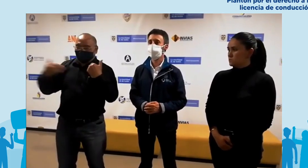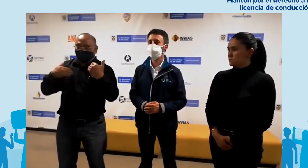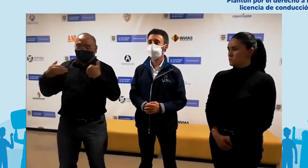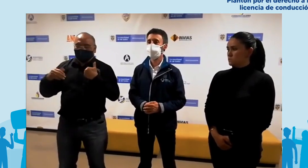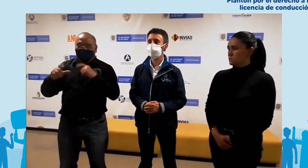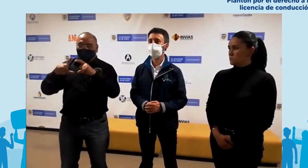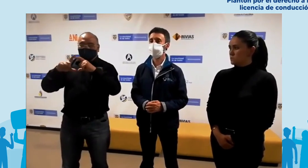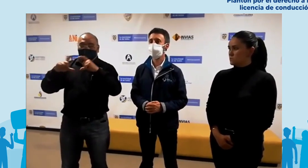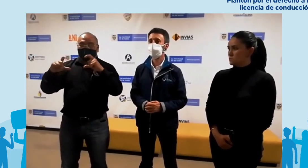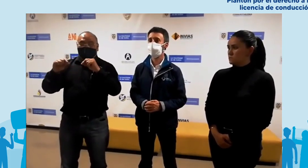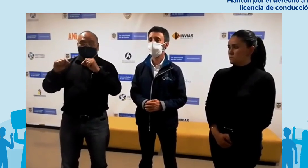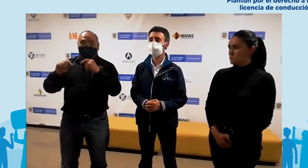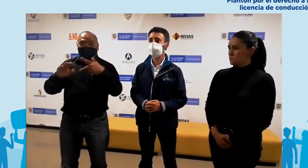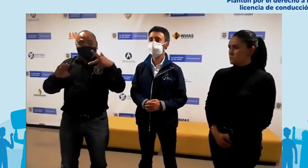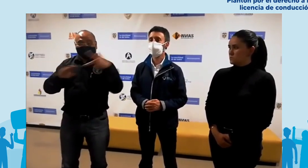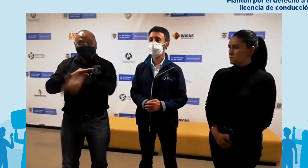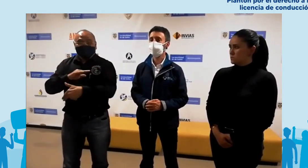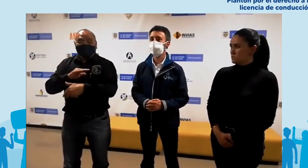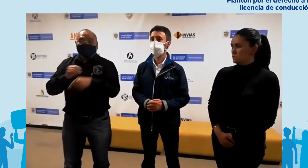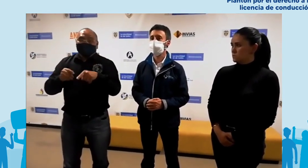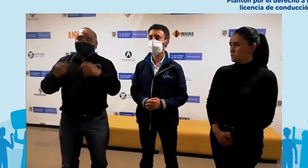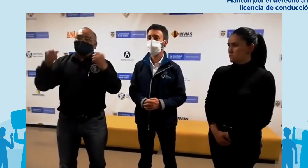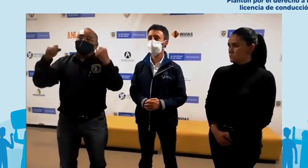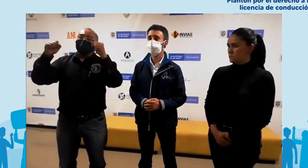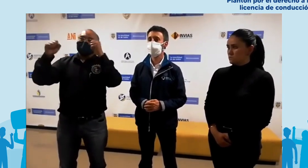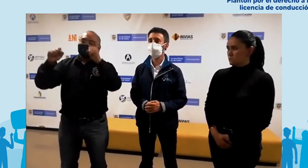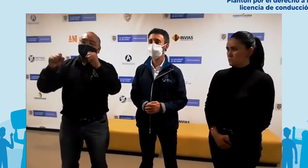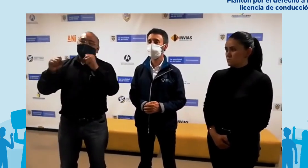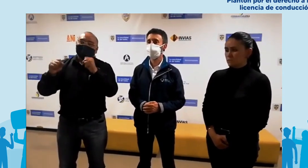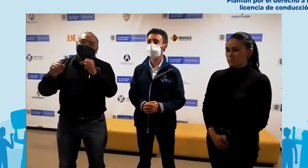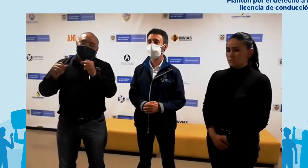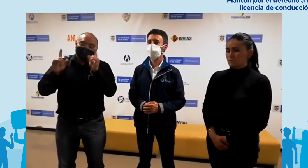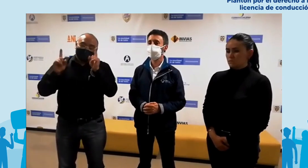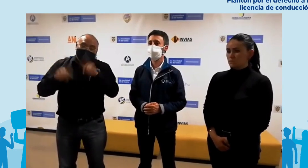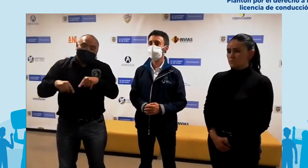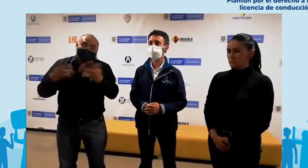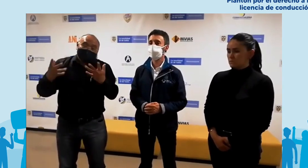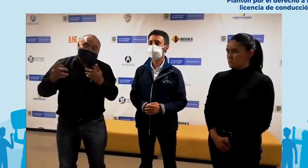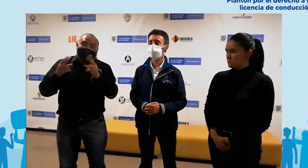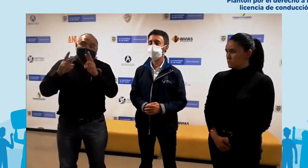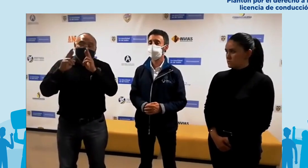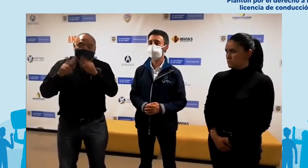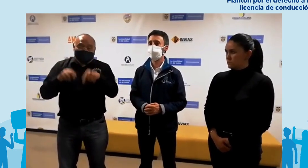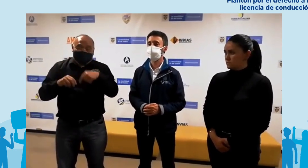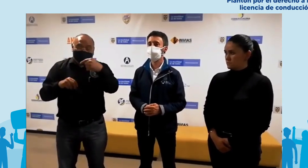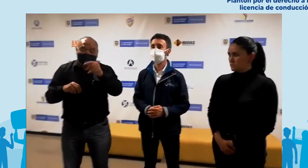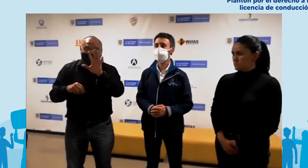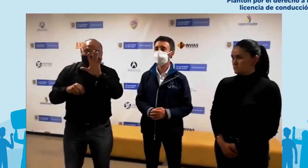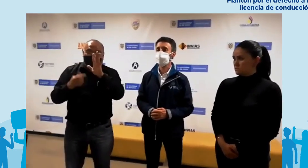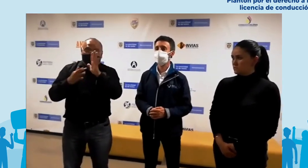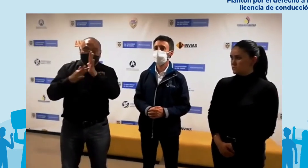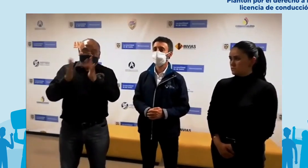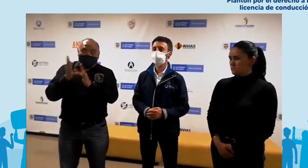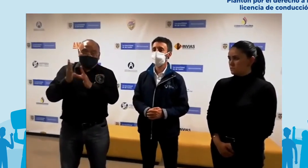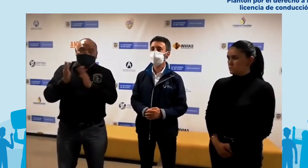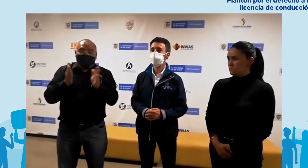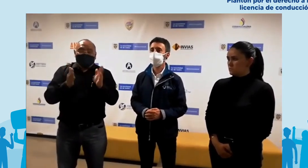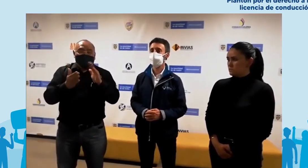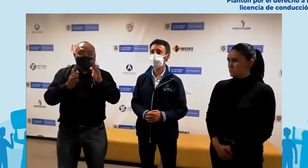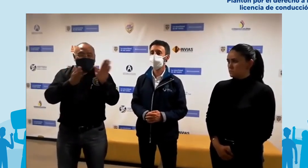más acerca de la situación que en este momento nos preocupa y es el tema de la no renovación de las